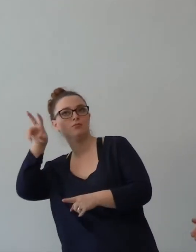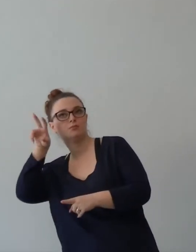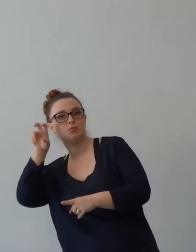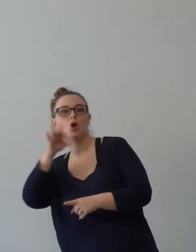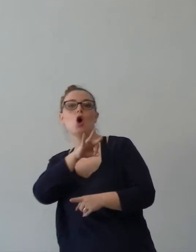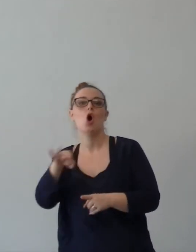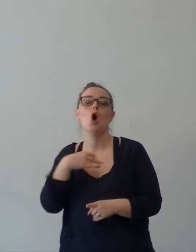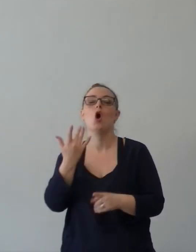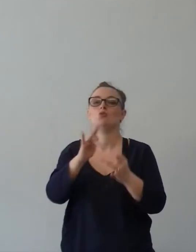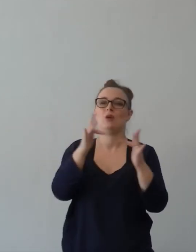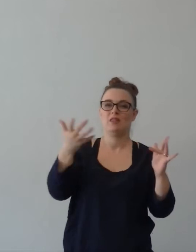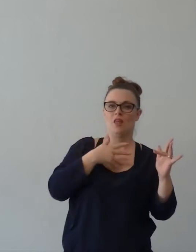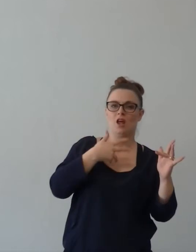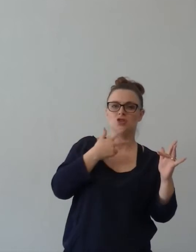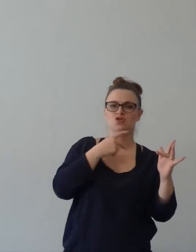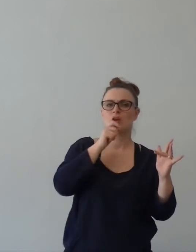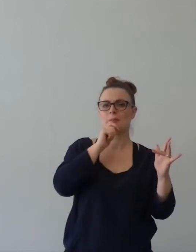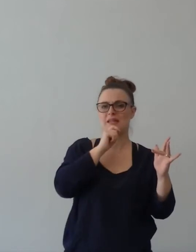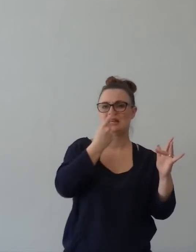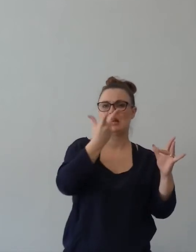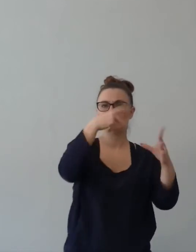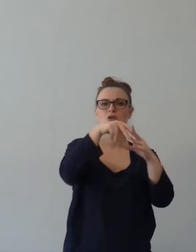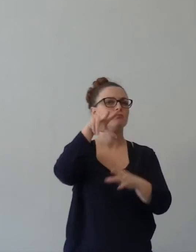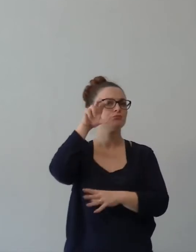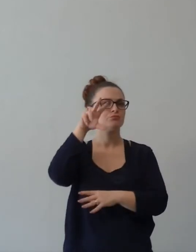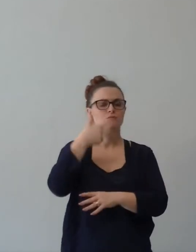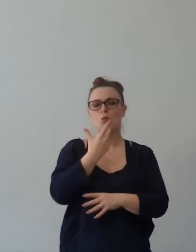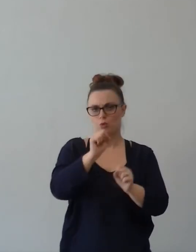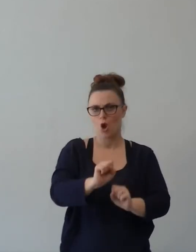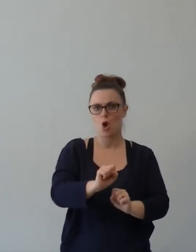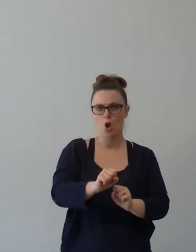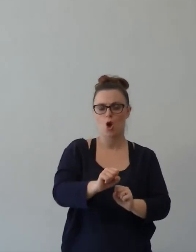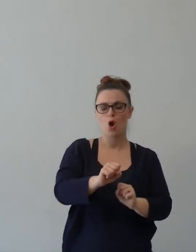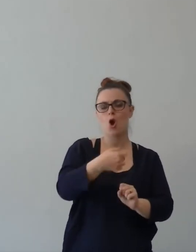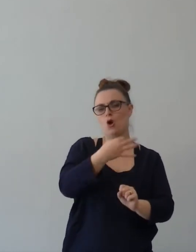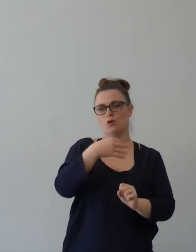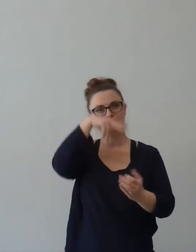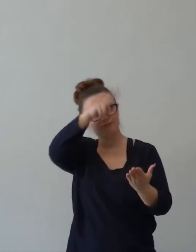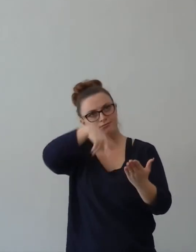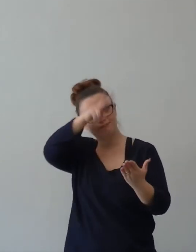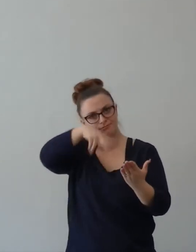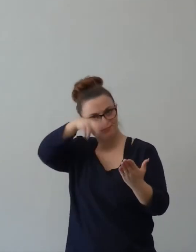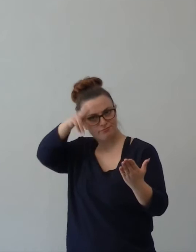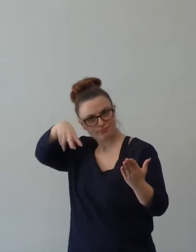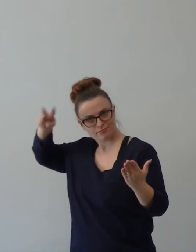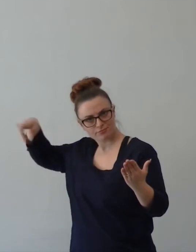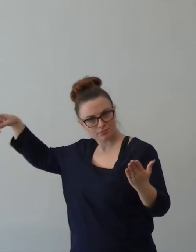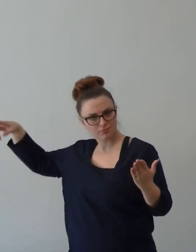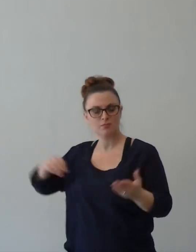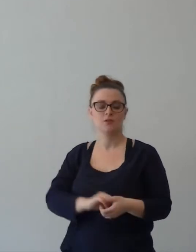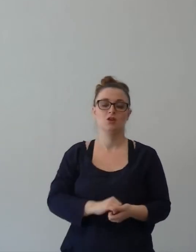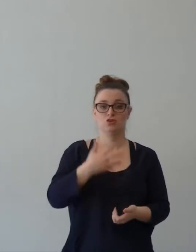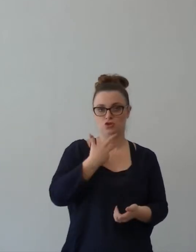sentite predicazioni, sentite messaggi, ascoltatevi, impitemi di roba buona magari, attenzione perché c'è tanta roba